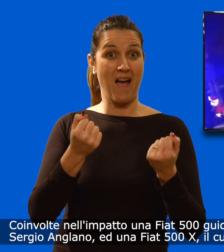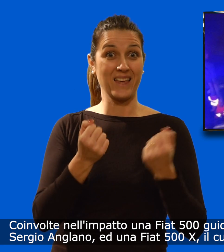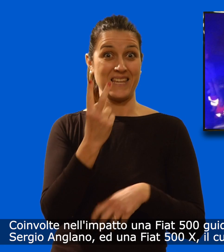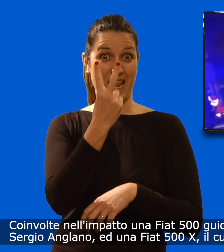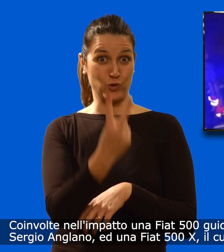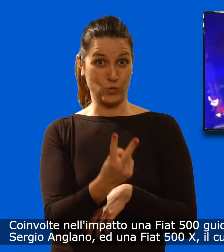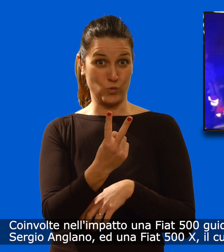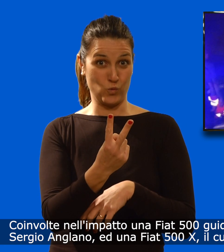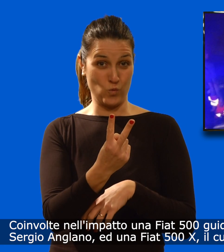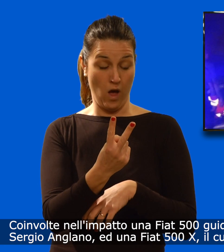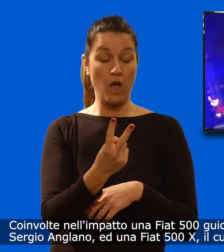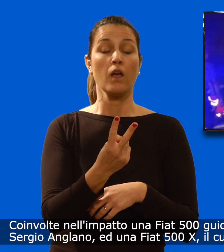Sergio Anglano